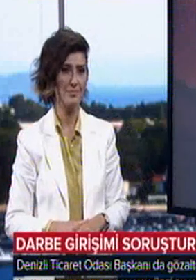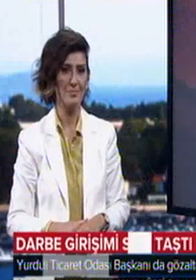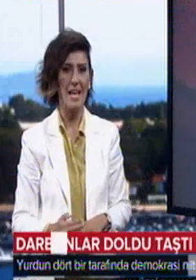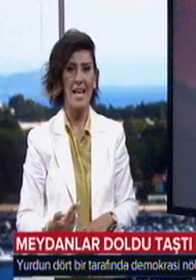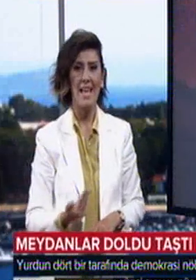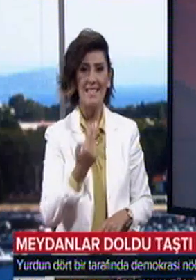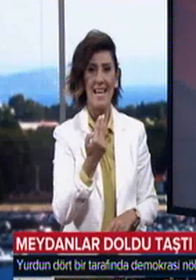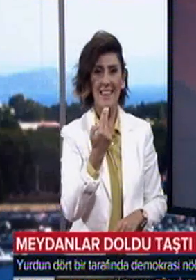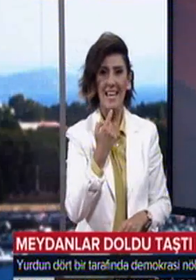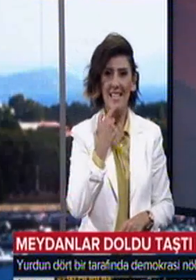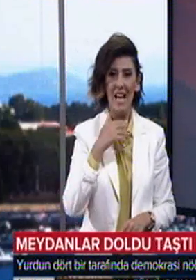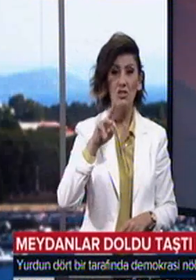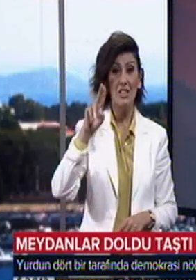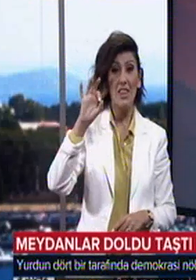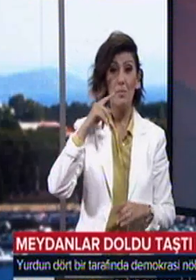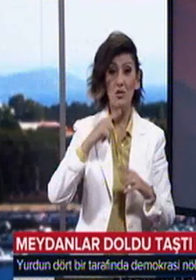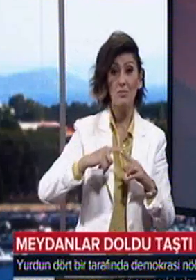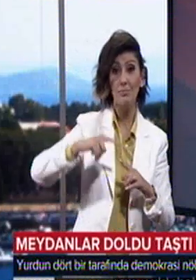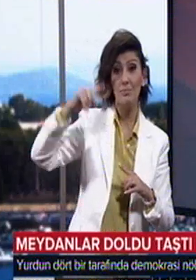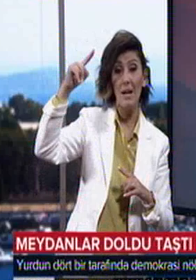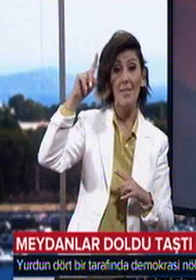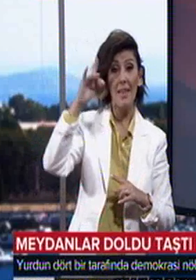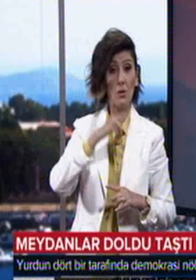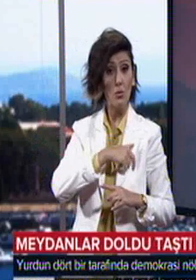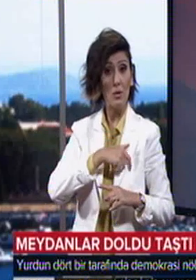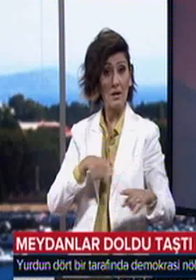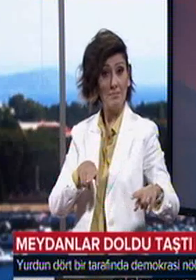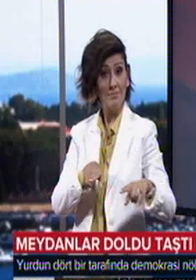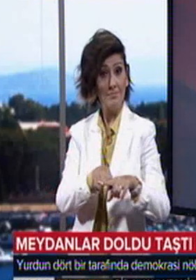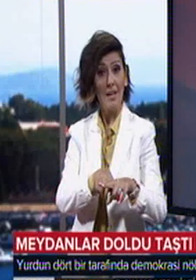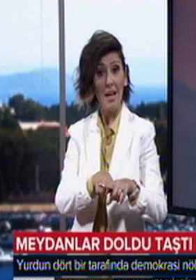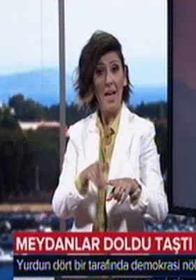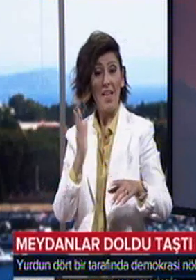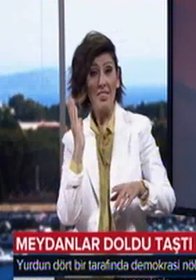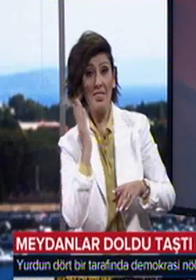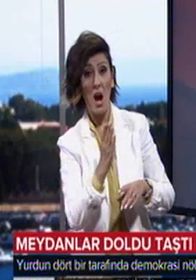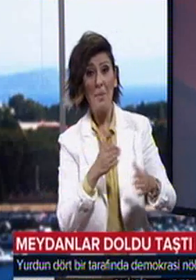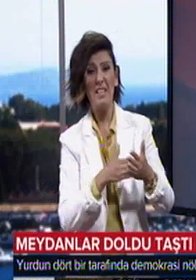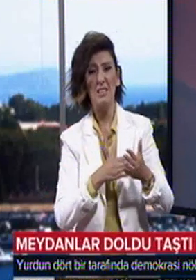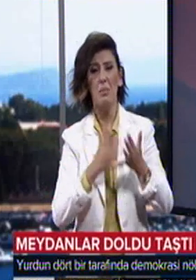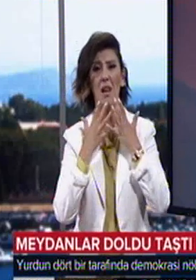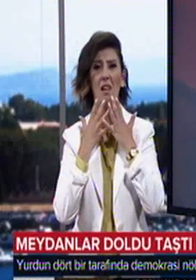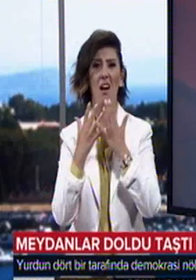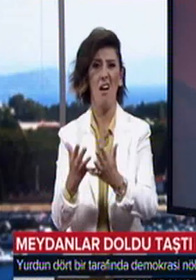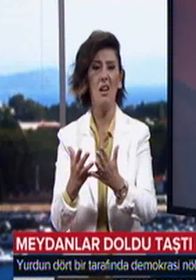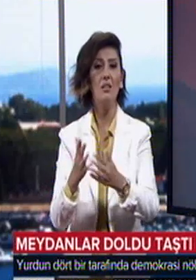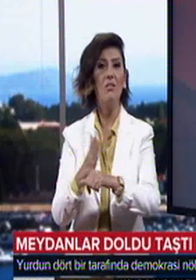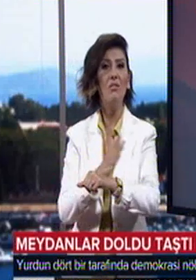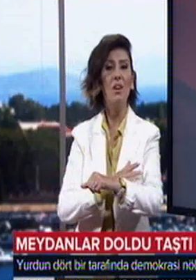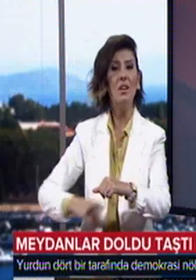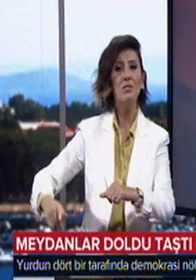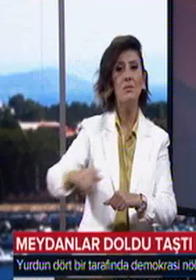7'den 70'e herkes tek yürek oldu darbe girişimini lanetledi. Vatandaşlar yurdun dört bir